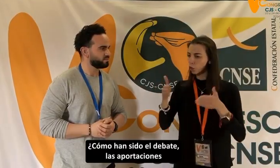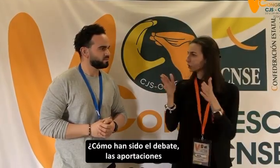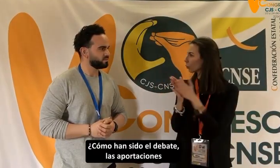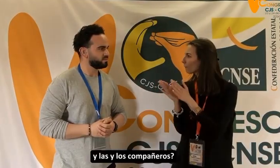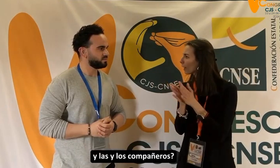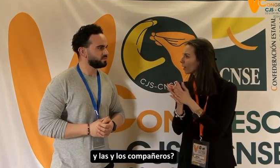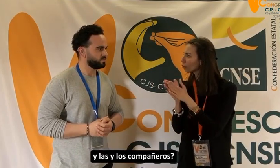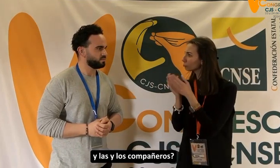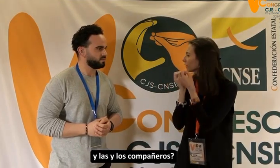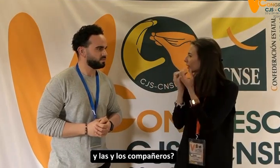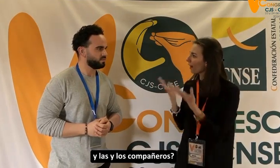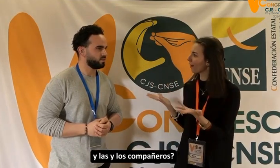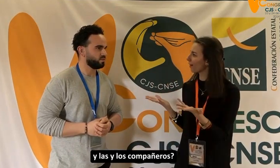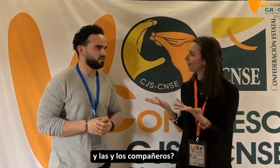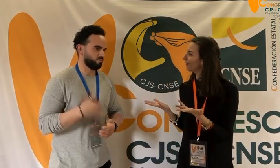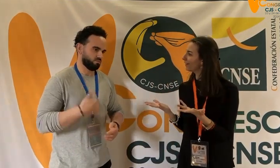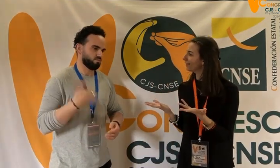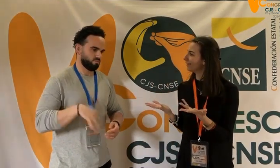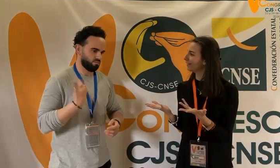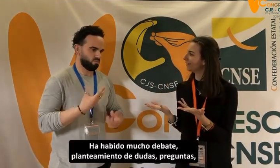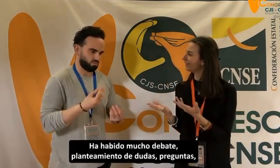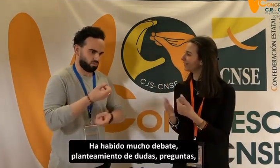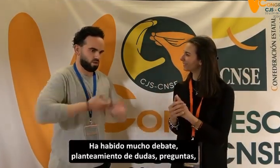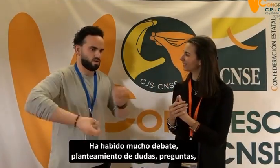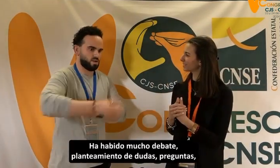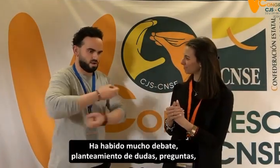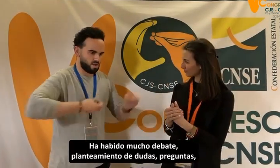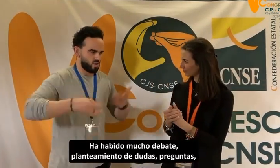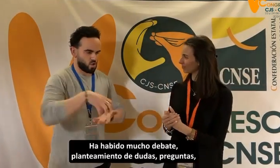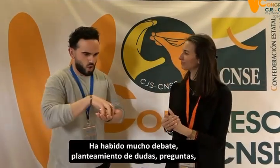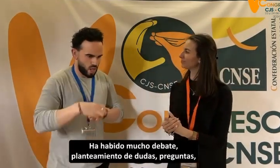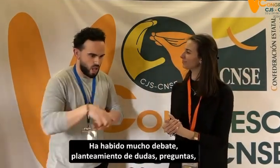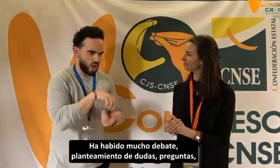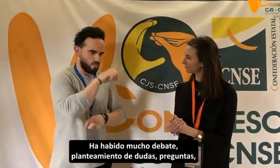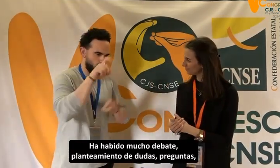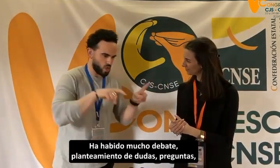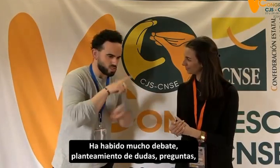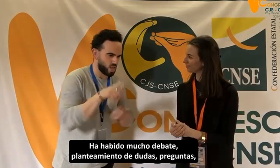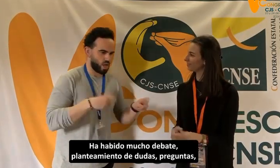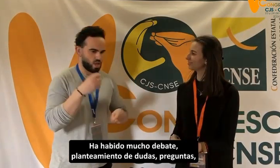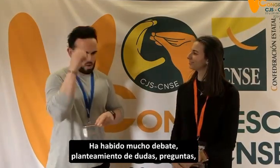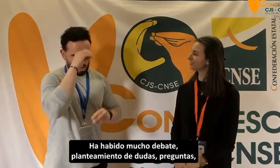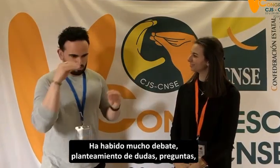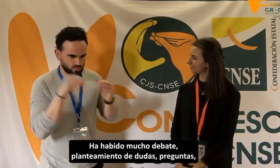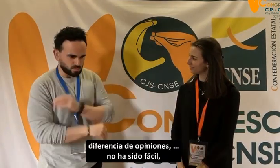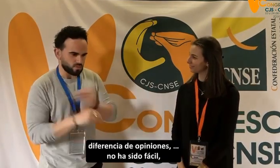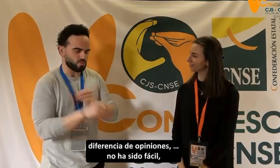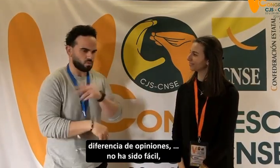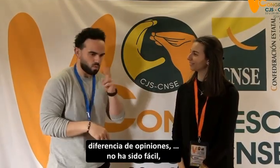las aportaciones y las y los compañeros? Ha habido mucho debate, planteamiento de dudas, preguntas, diferencias de